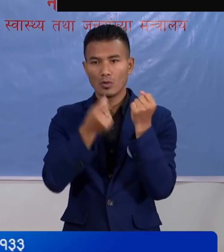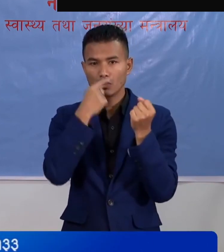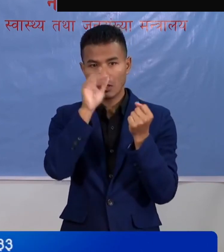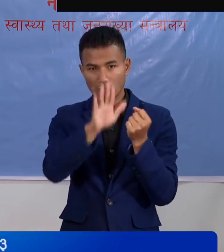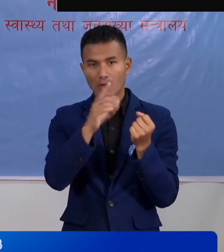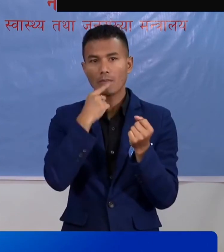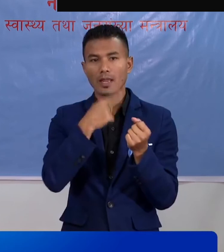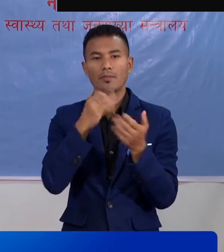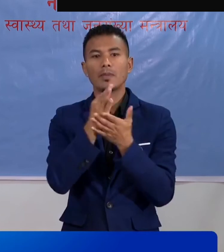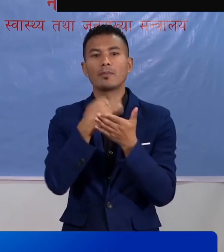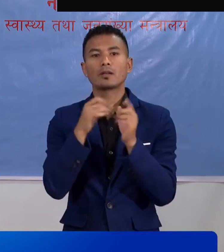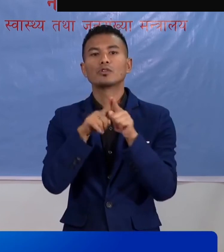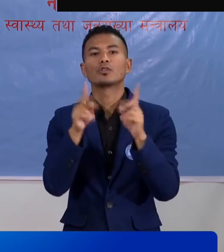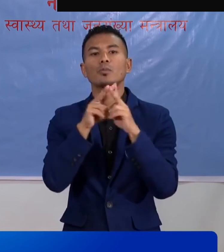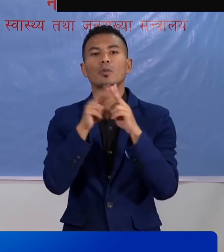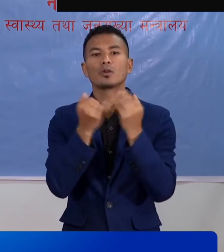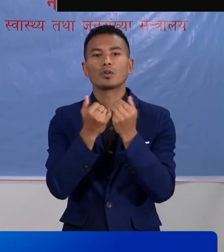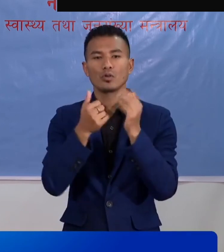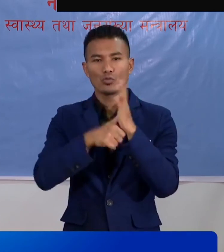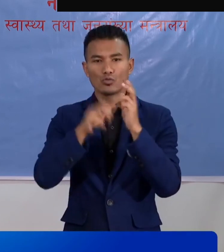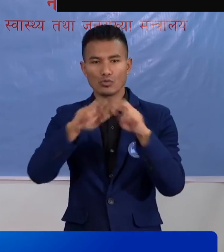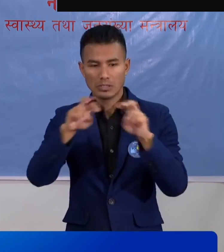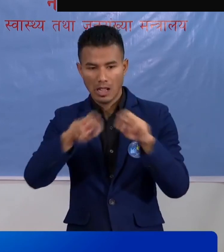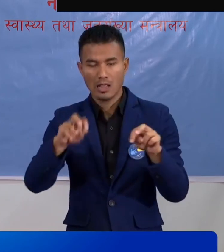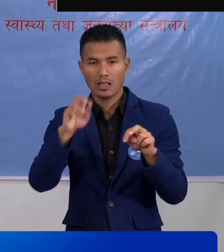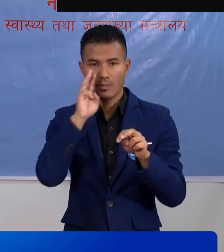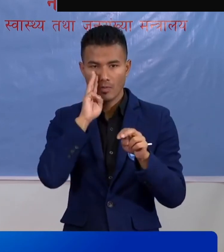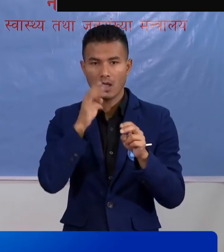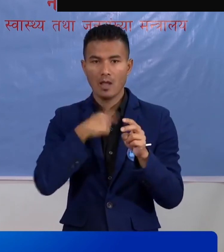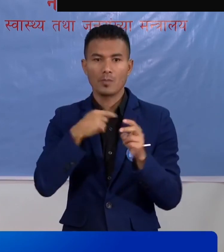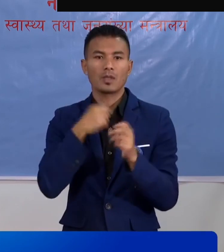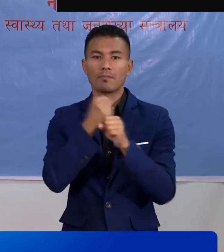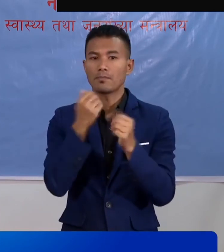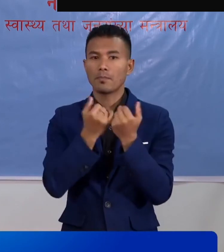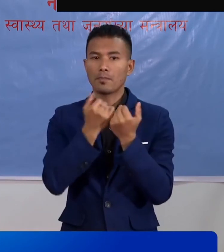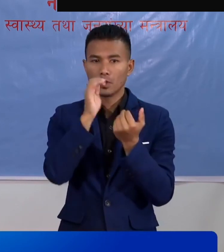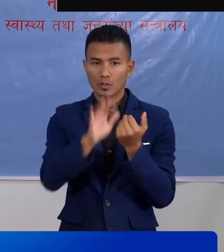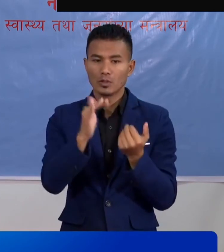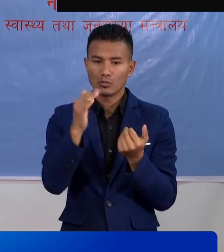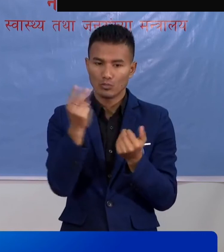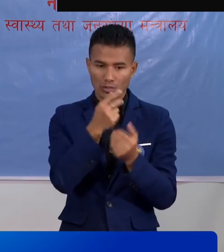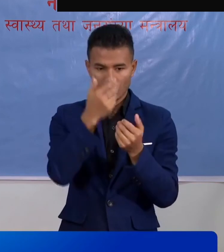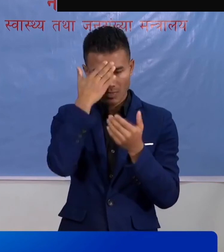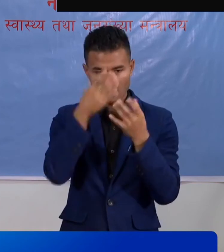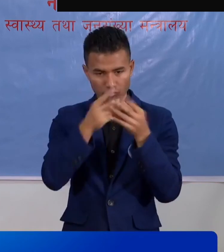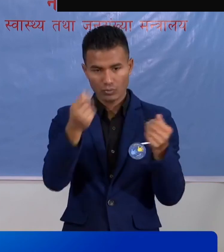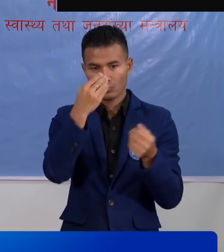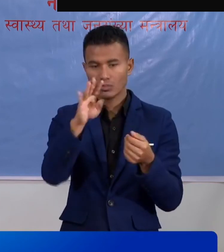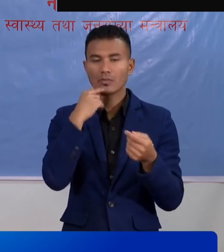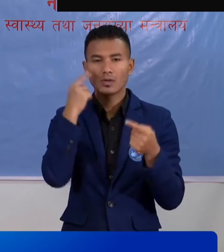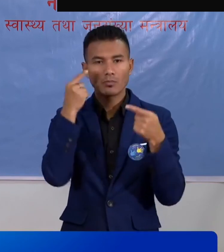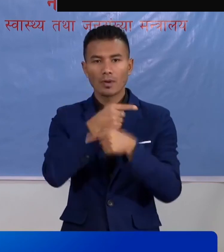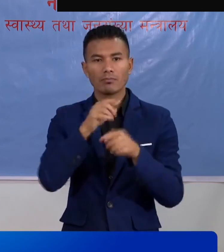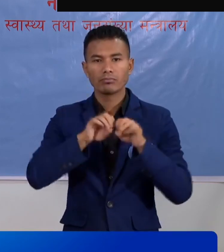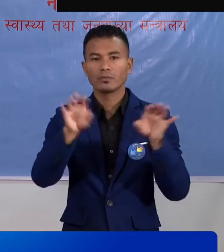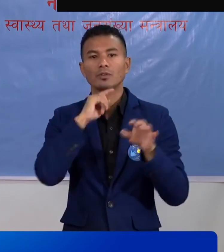बने आयर्वेद बिभाक संगा संपर्गर रहा यहला अनुसंदान मा छिरावन सक्षां तरहा तुरंते ठीक पार्छा भने रहा भ्रम सिर्जन न गर्नको